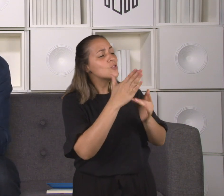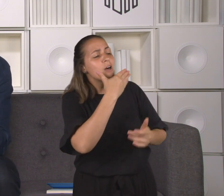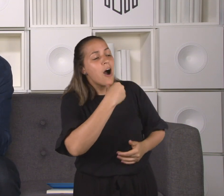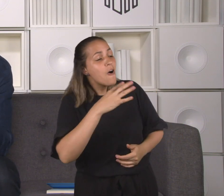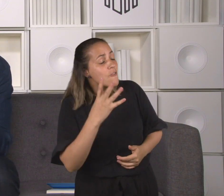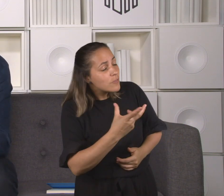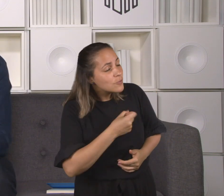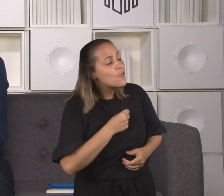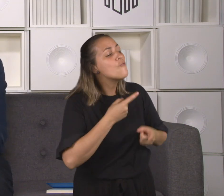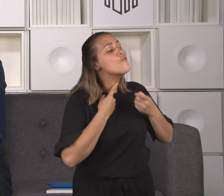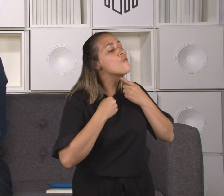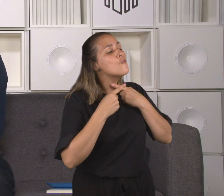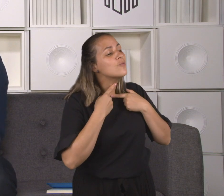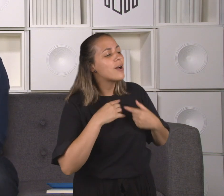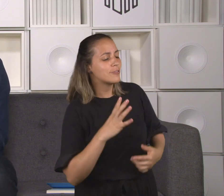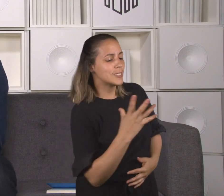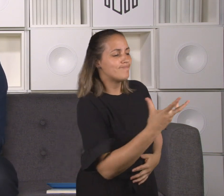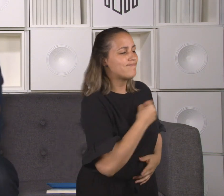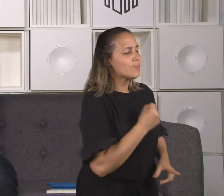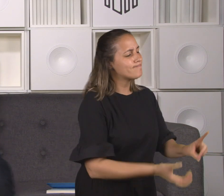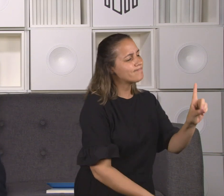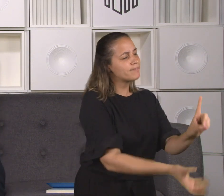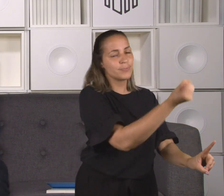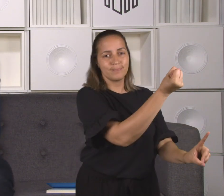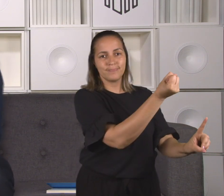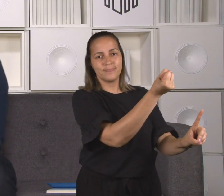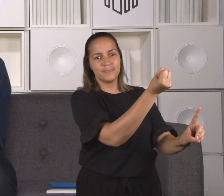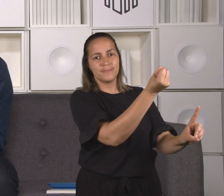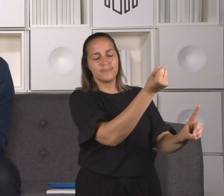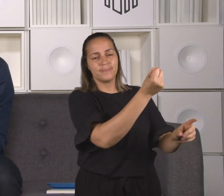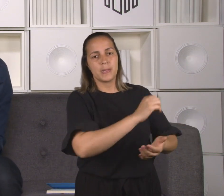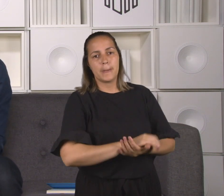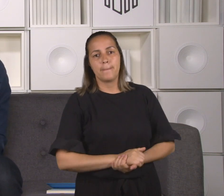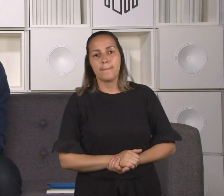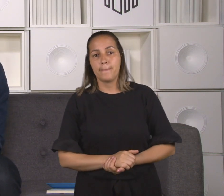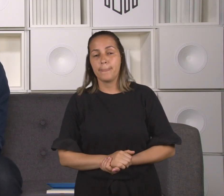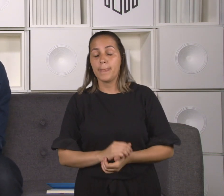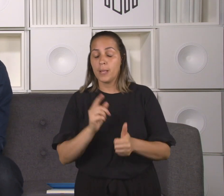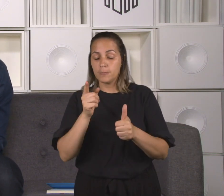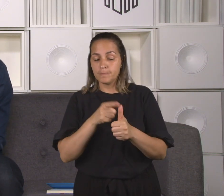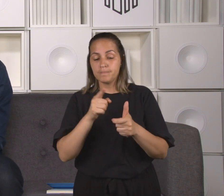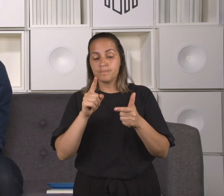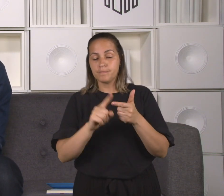Segunda pergunta que eu faço para você conversar aí na sua roda de conversa